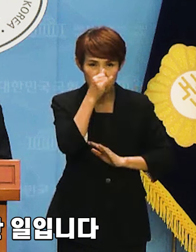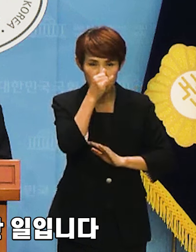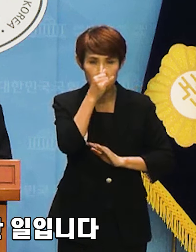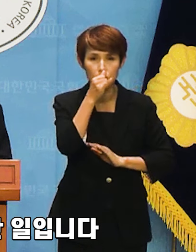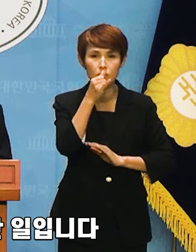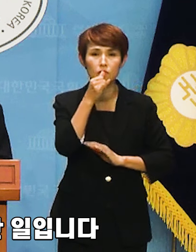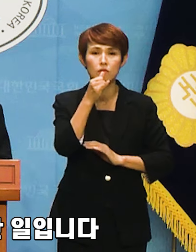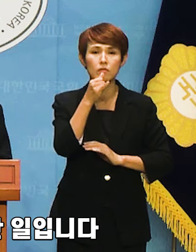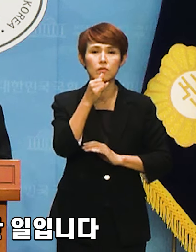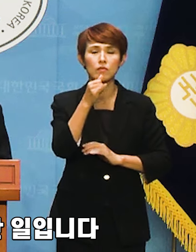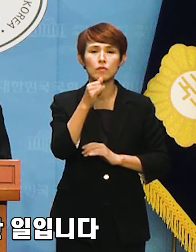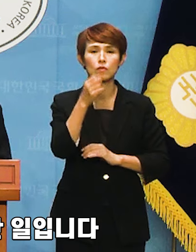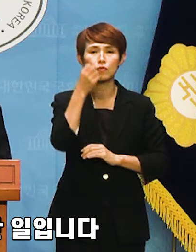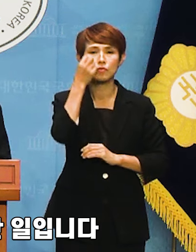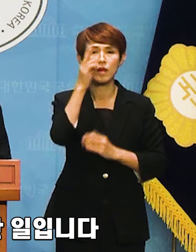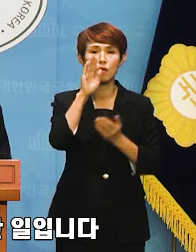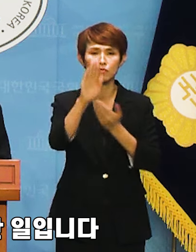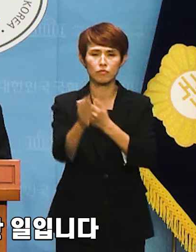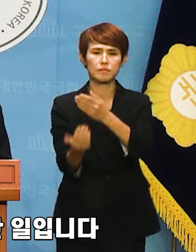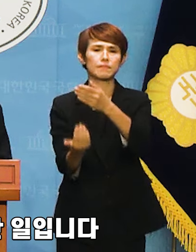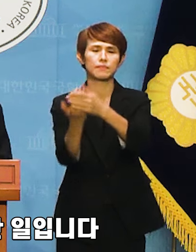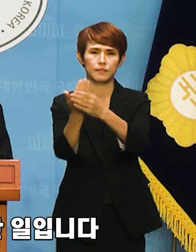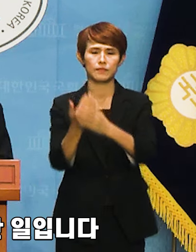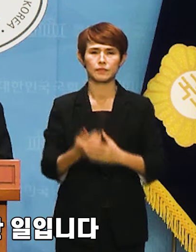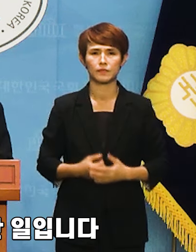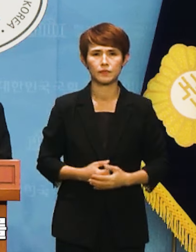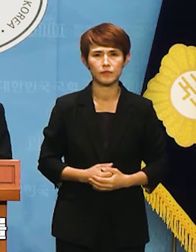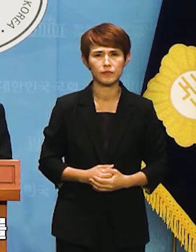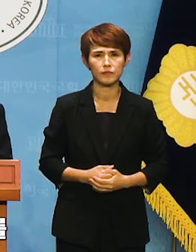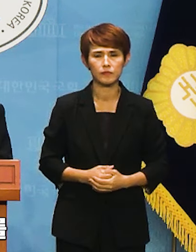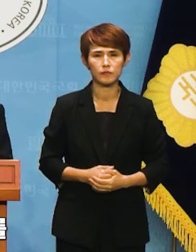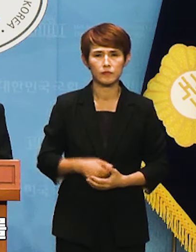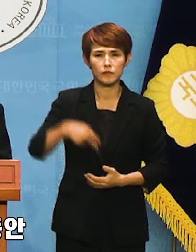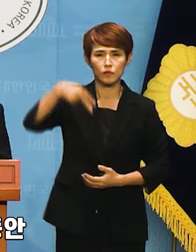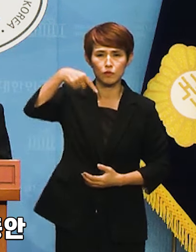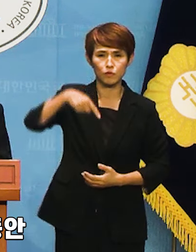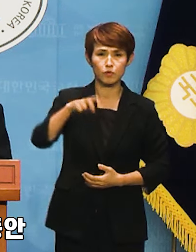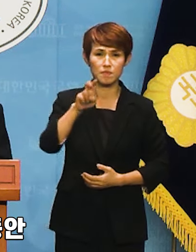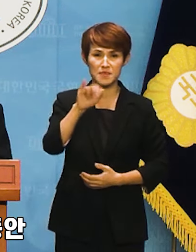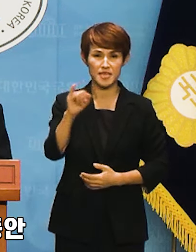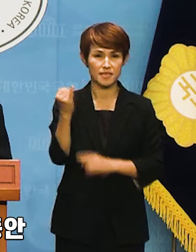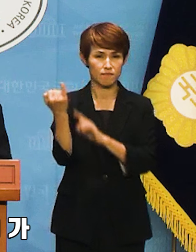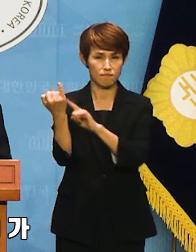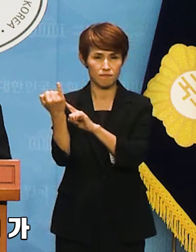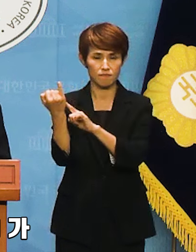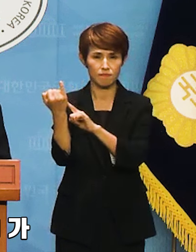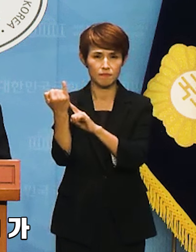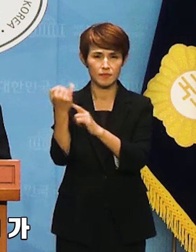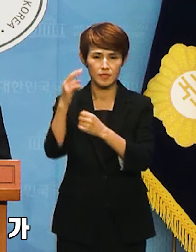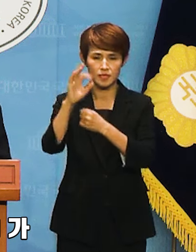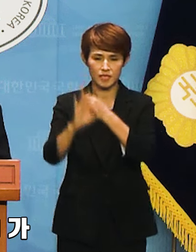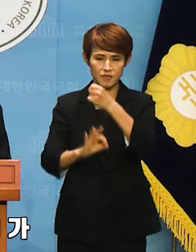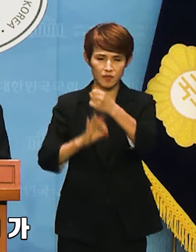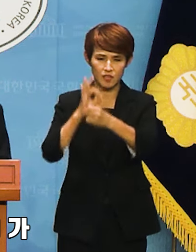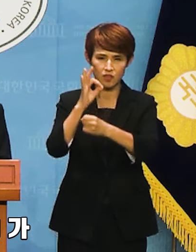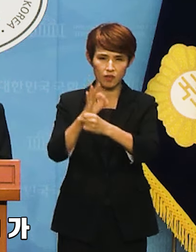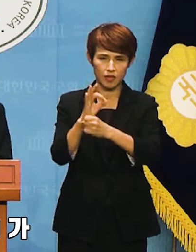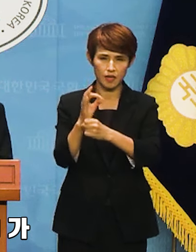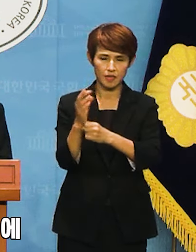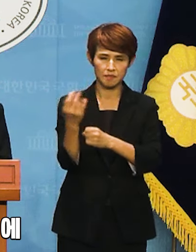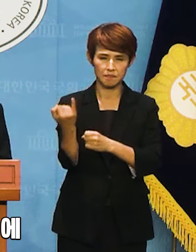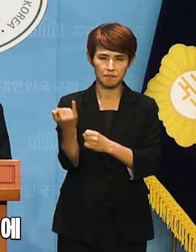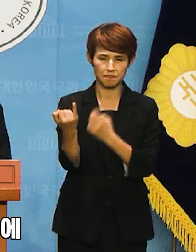단 두 달 후에 일어난 일입니다. 수미테리를 지난 10년 동안 감시하던 FBI가